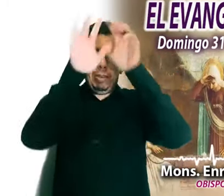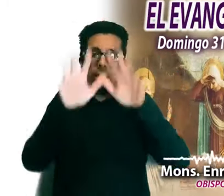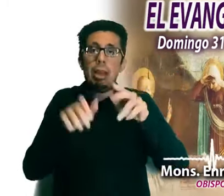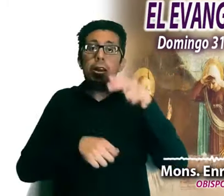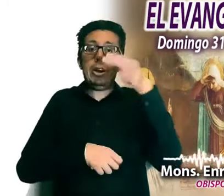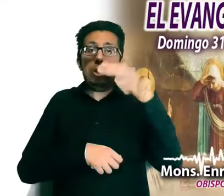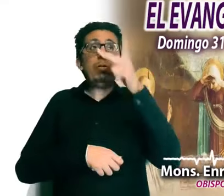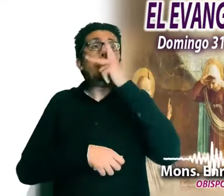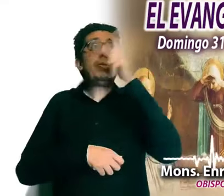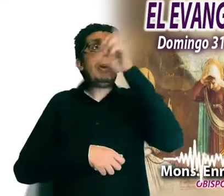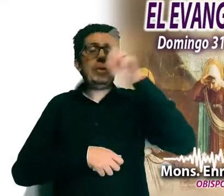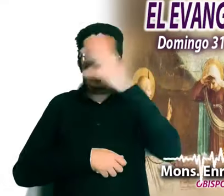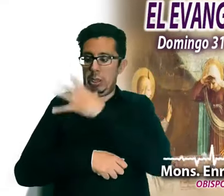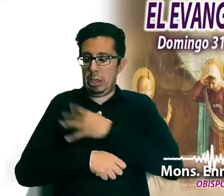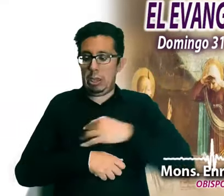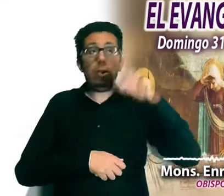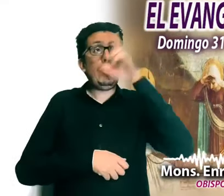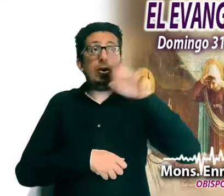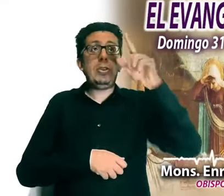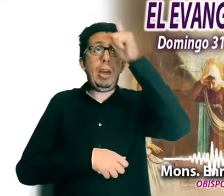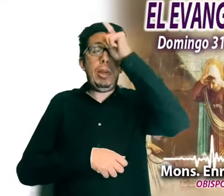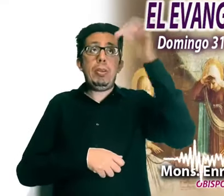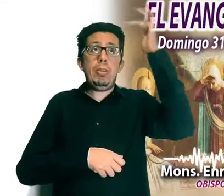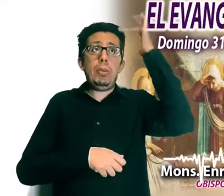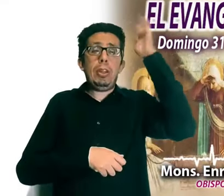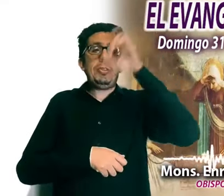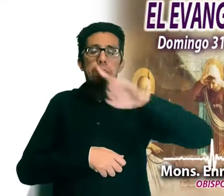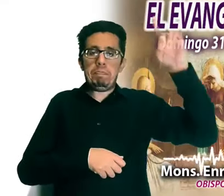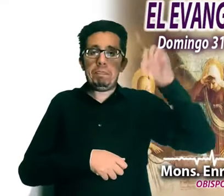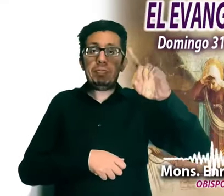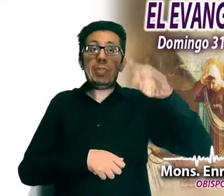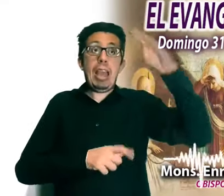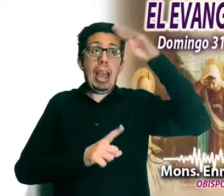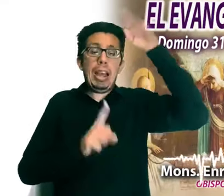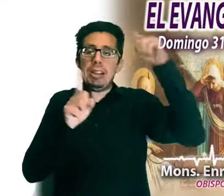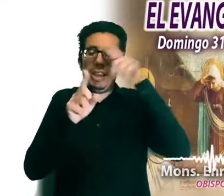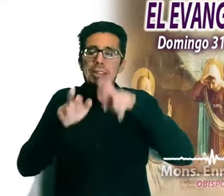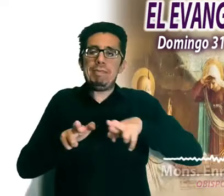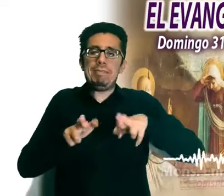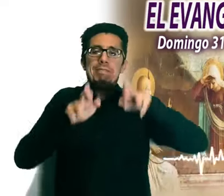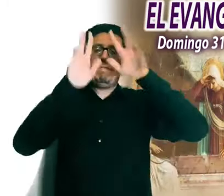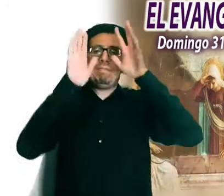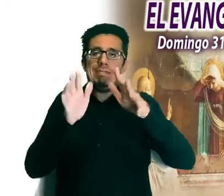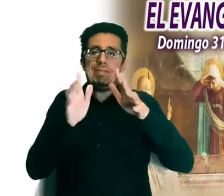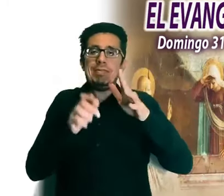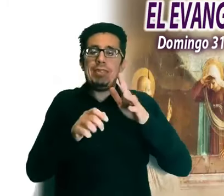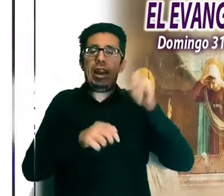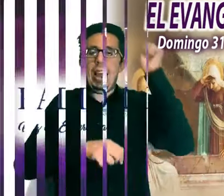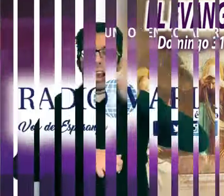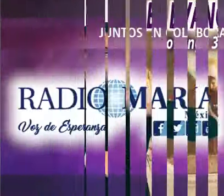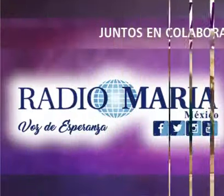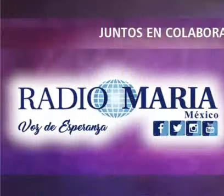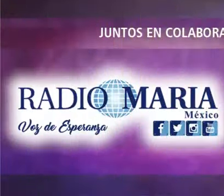y del Hijo, y del Espíritu Santo. El Señor resucitó. Aleluya. Felicidades.